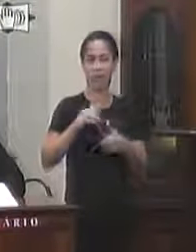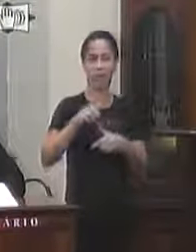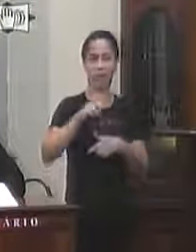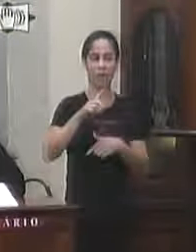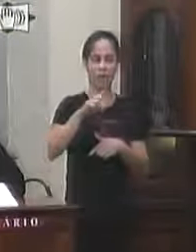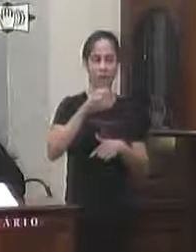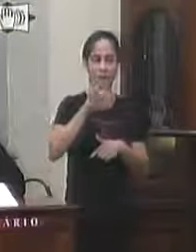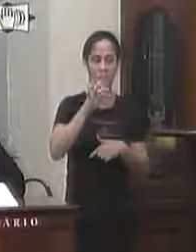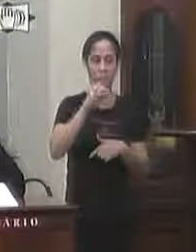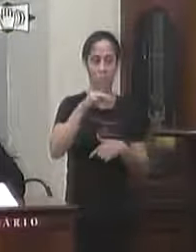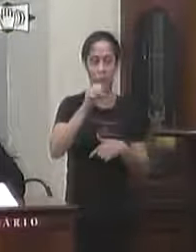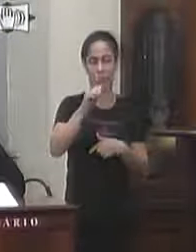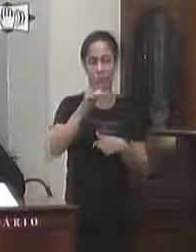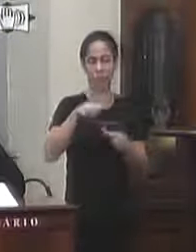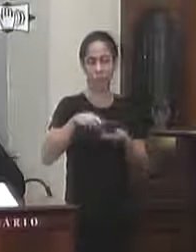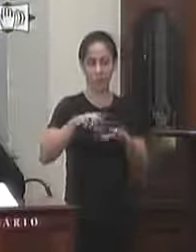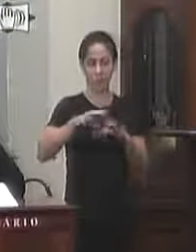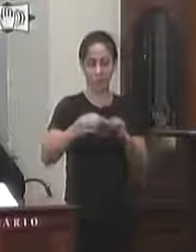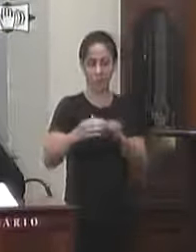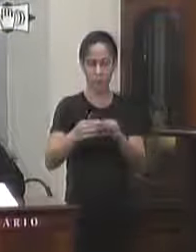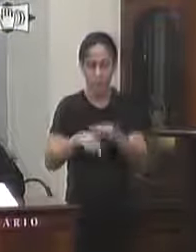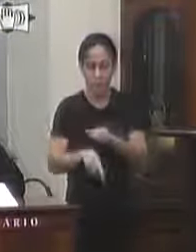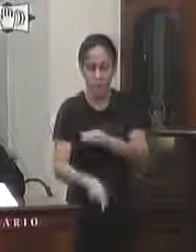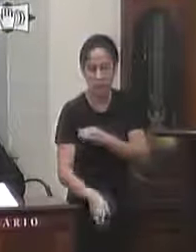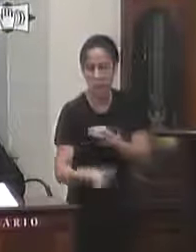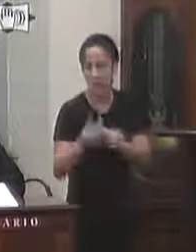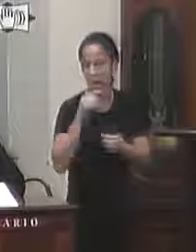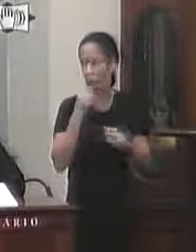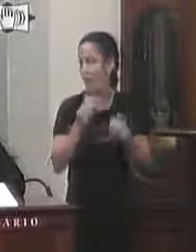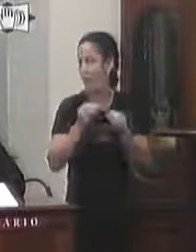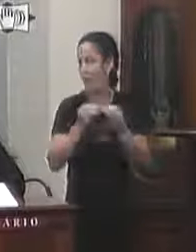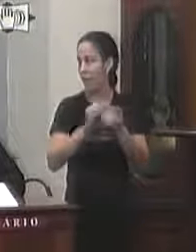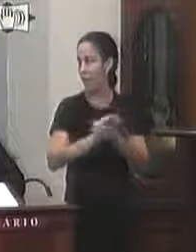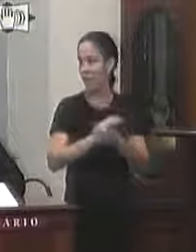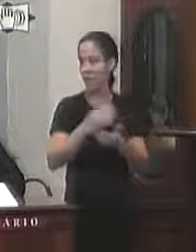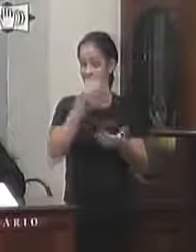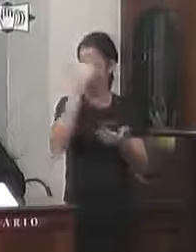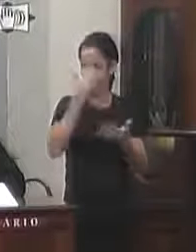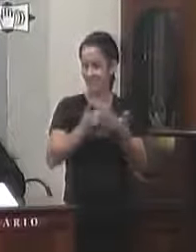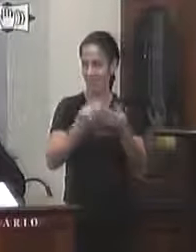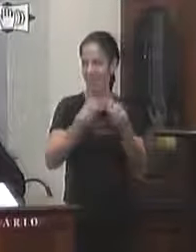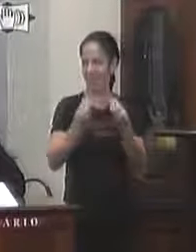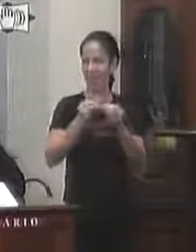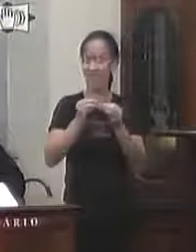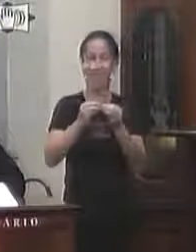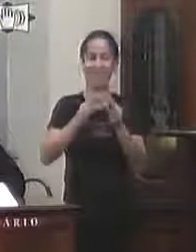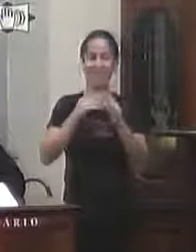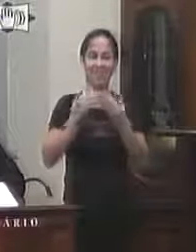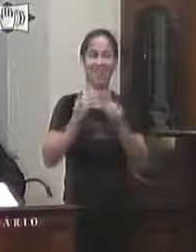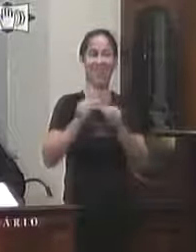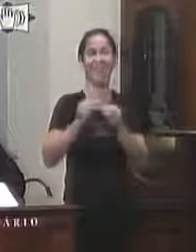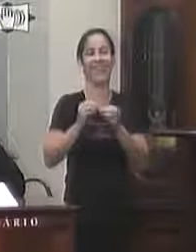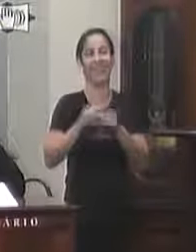artesiano ao examinar o presente de lei ordinário verifique-se que a matéria de natureza legislativa e quanto à iniciativa de competência comum desta casa vai legislar sobre assuntos de interesse local constitucional